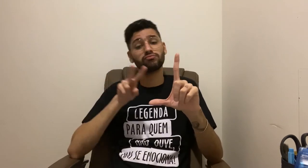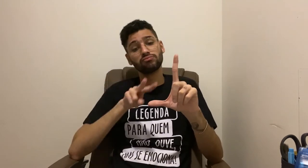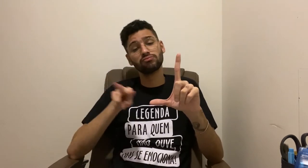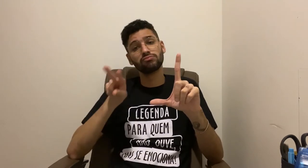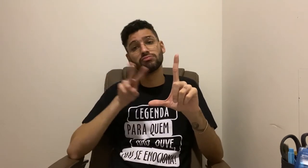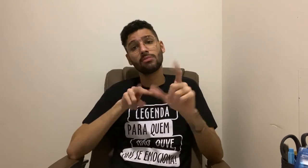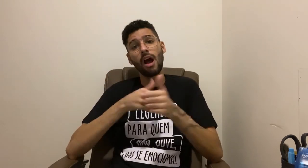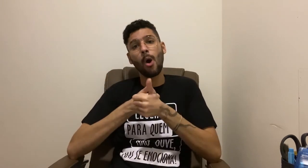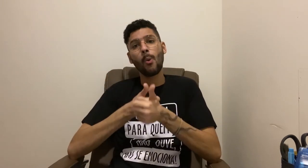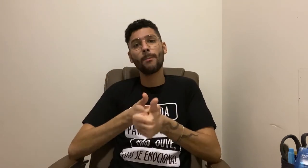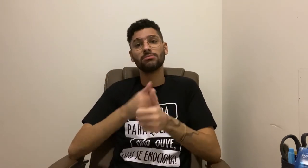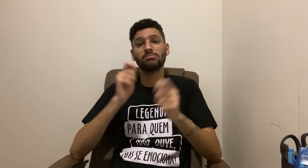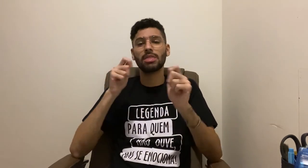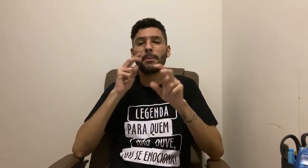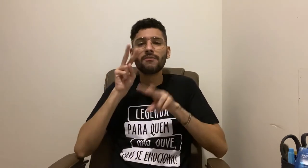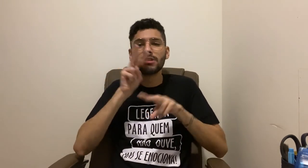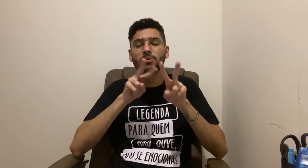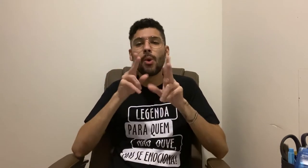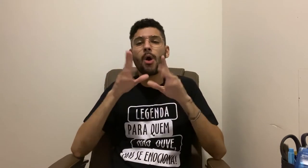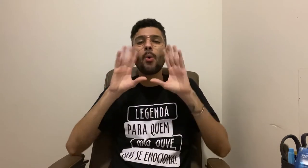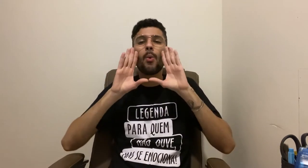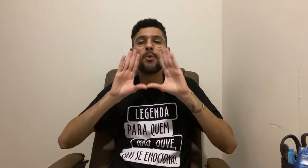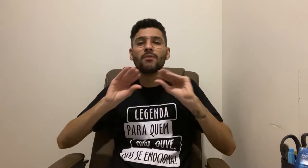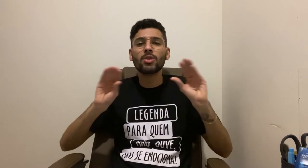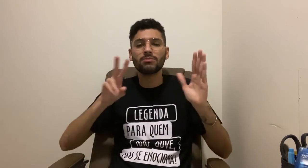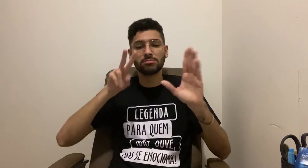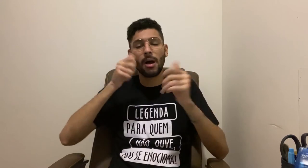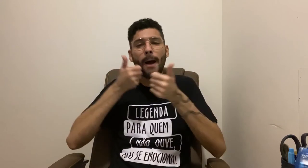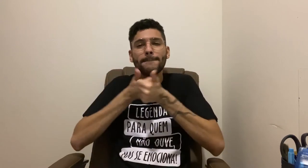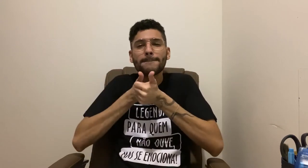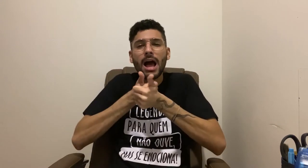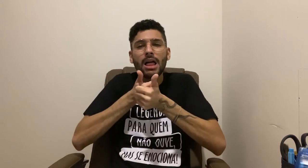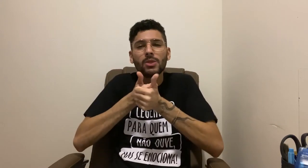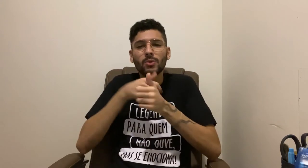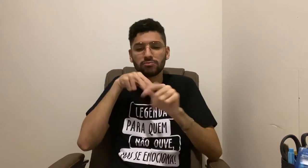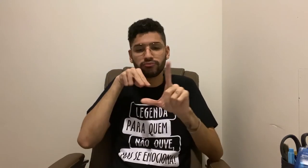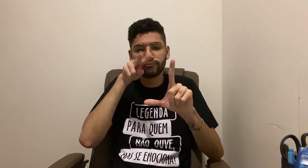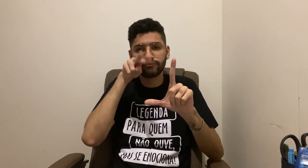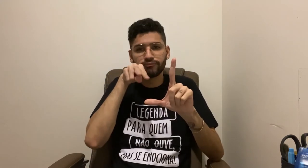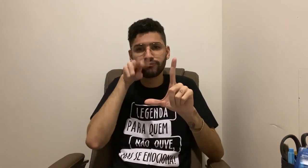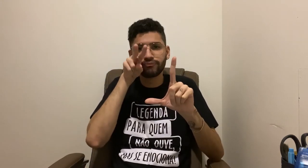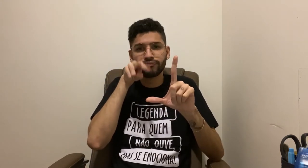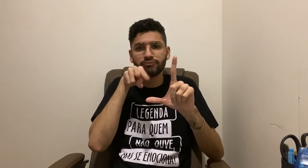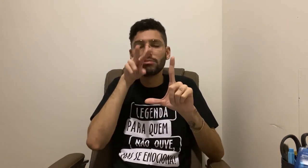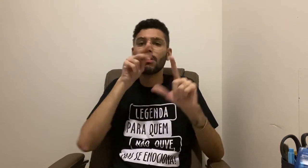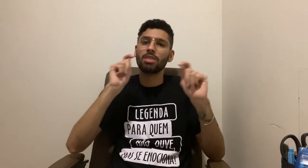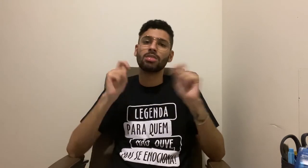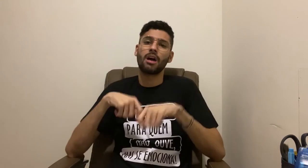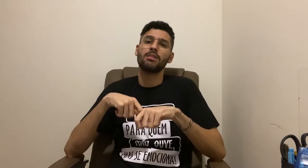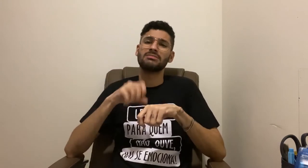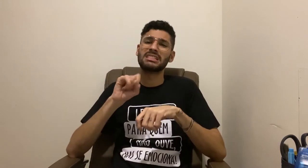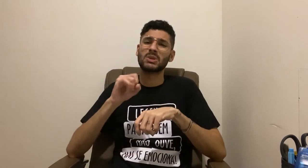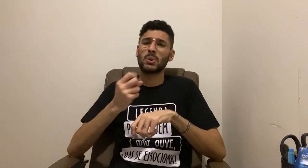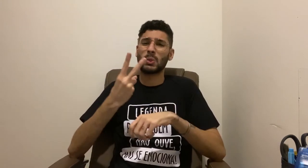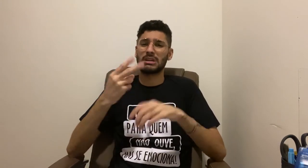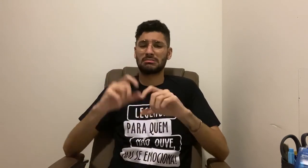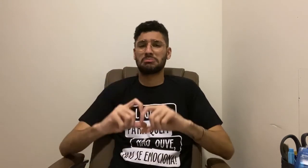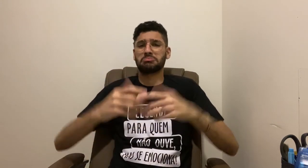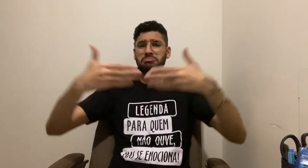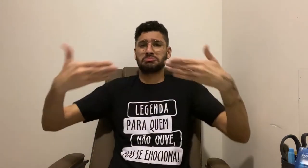for dessa forma também é mais confortável de assistir todo o enquadramento enquanto eu acompanho a legenda porque está